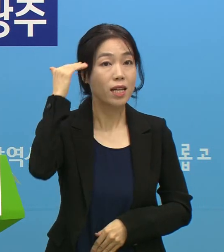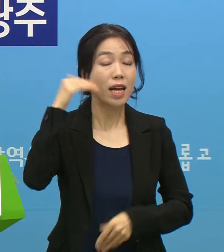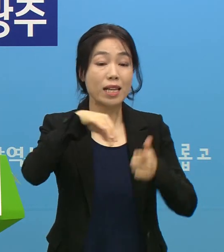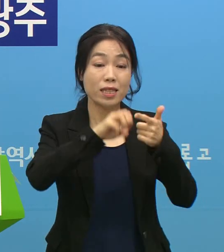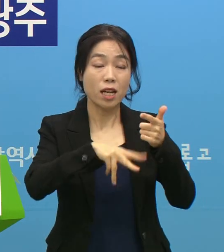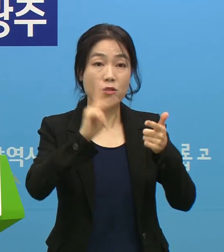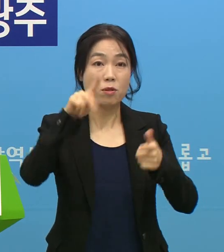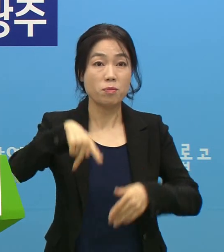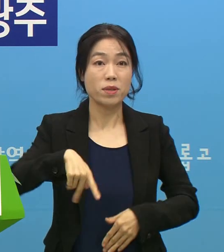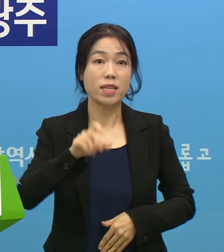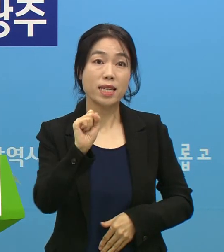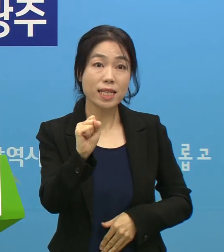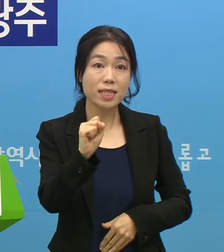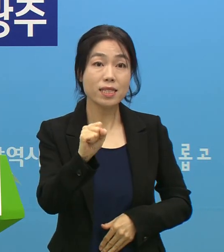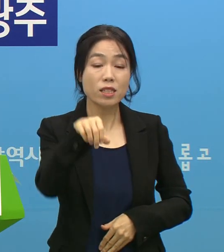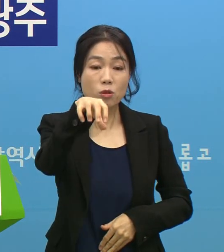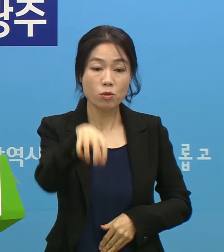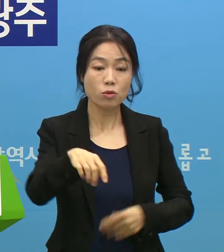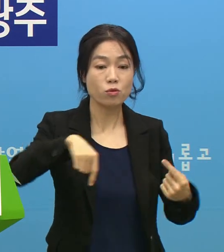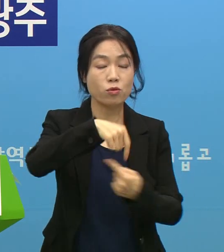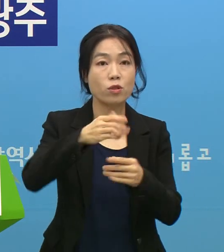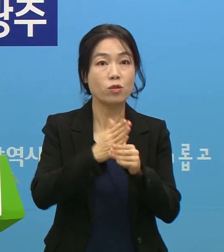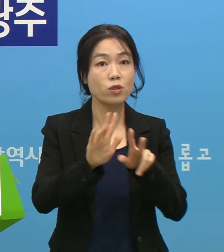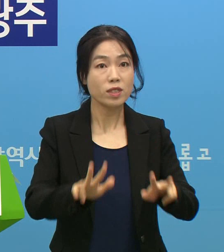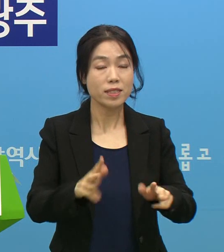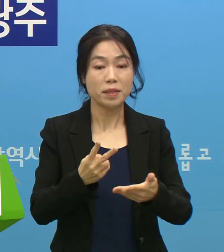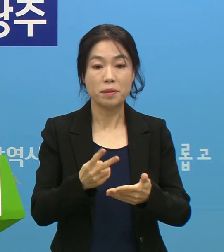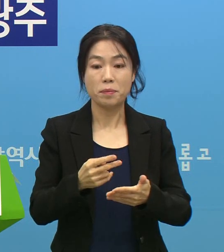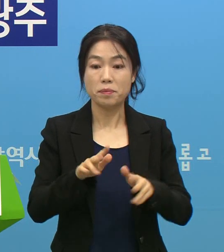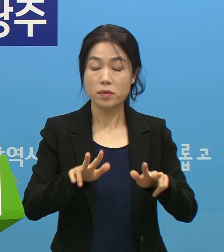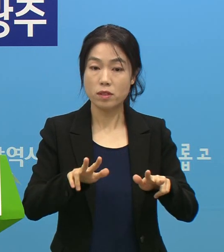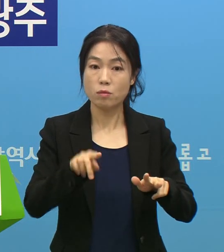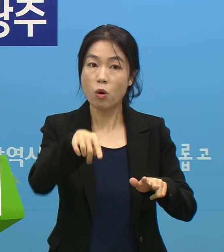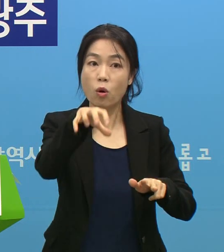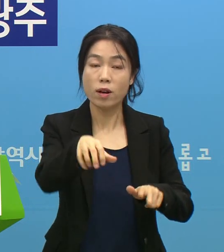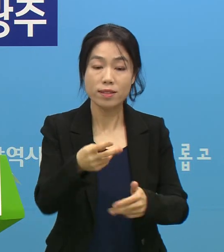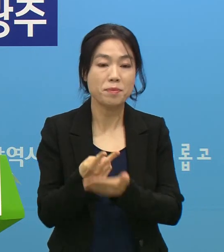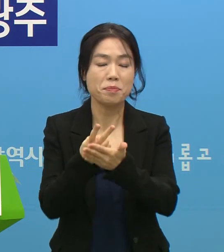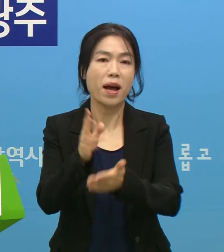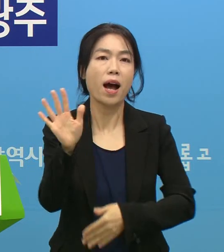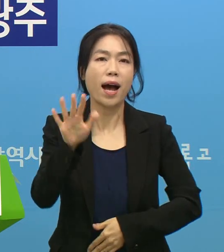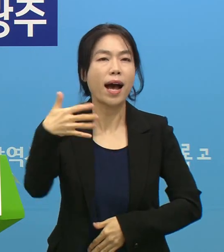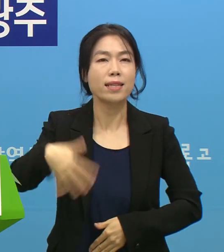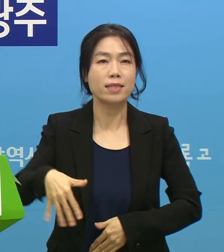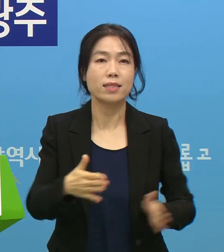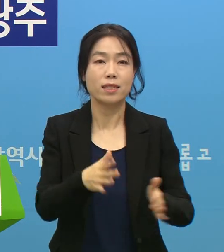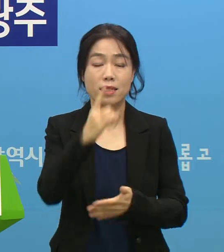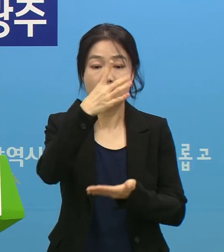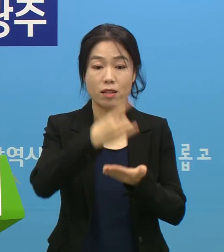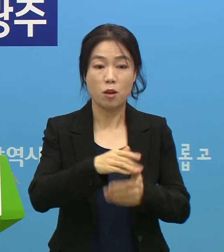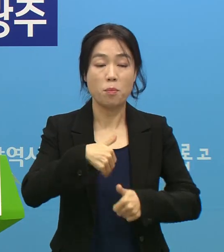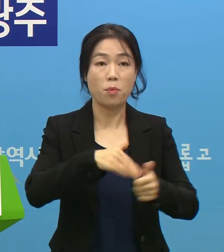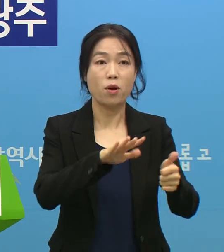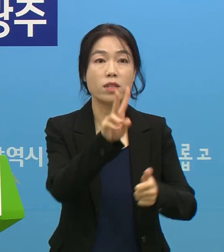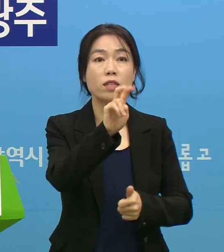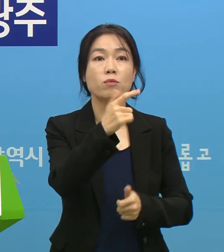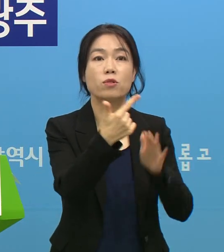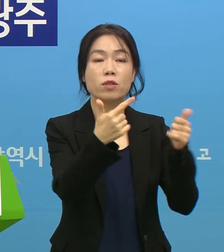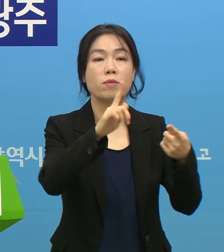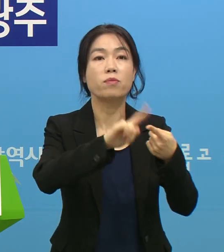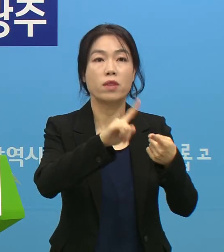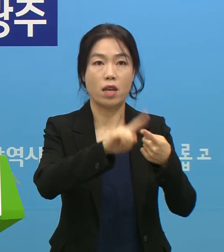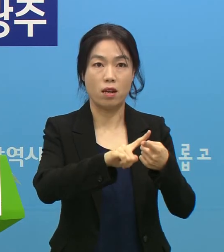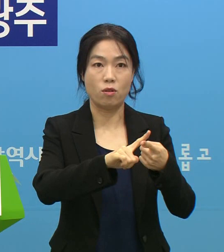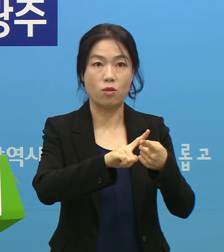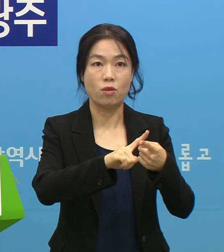한정 KPS 인재개발원에 운영이 되고 있는데 아직까지는 그쪽으로는 입소하지 않았고 천안에 보낸 환자 26명은 그대로